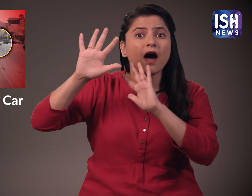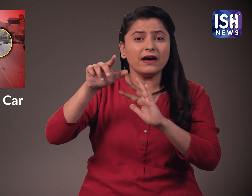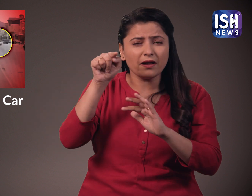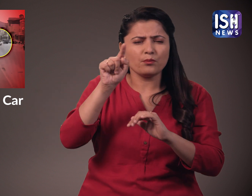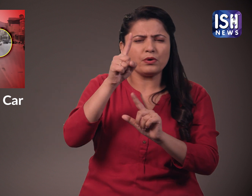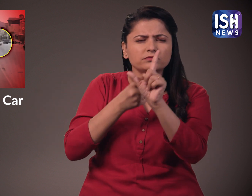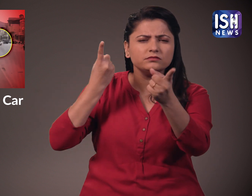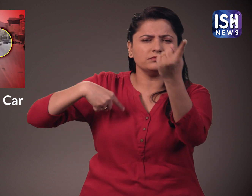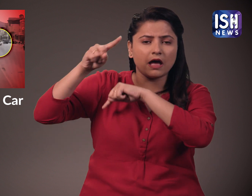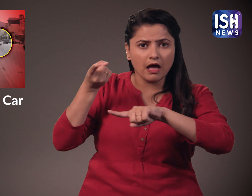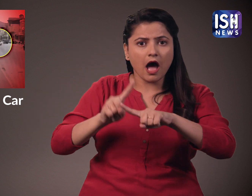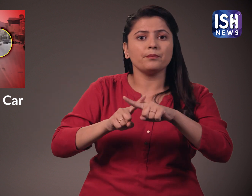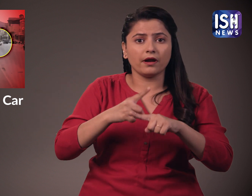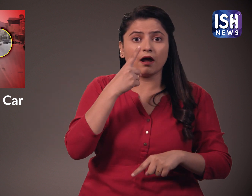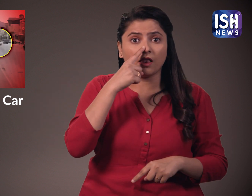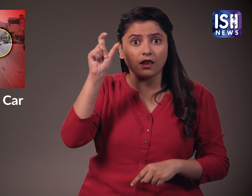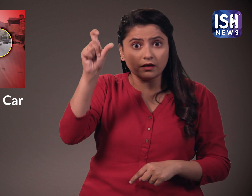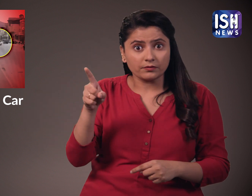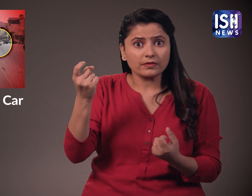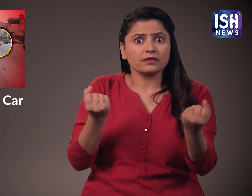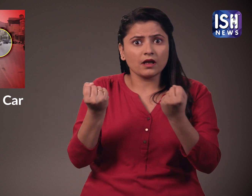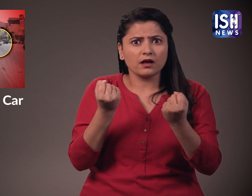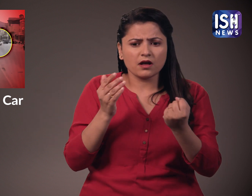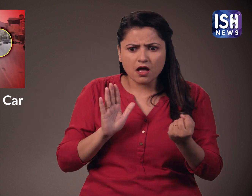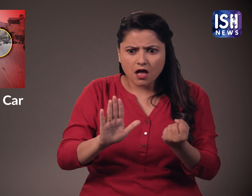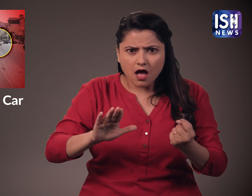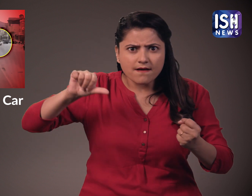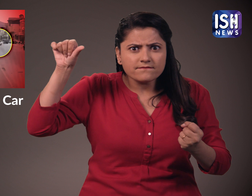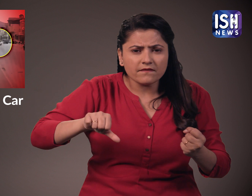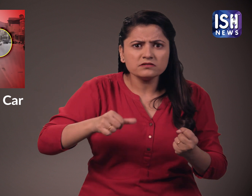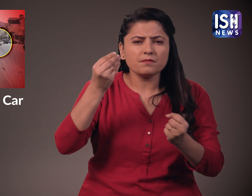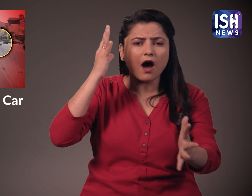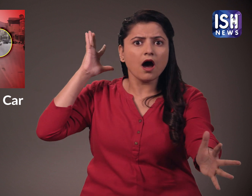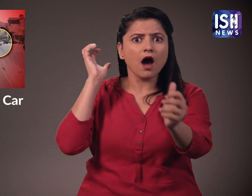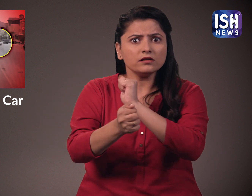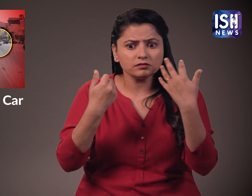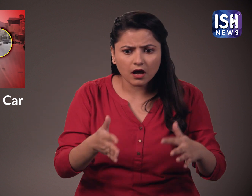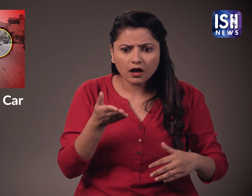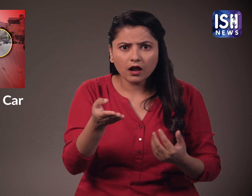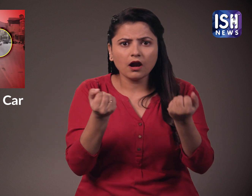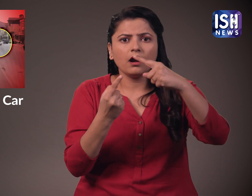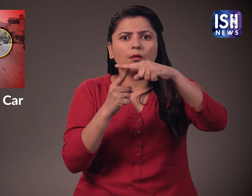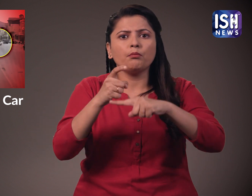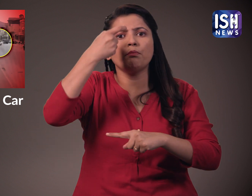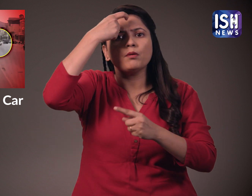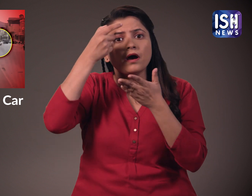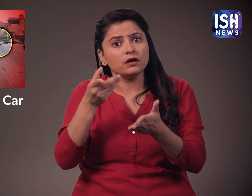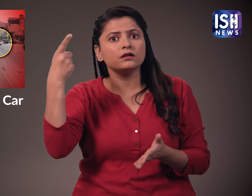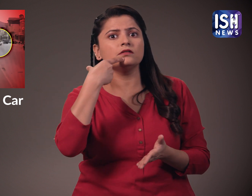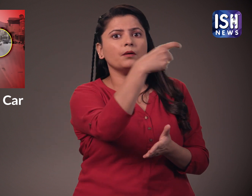एक साल पहले कार का ब्रेक फॉल होने से एक लड़की का अक्सिडेंट हो गया था उसने टेसला से शिकायत की थी लेकिन कोई